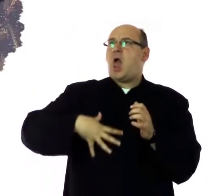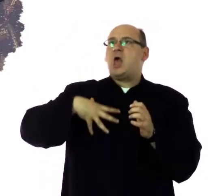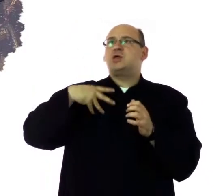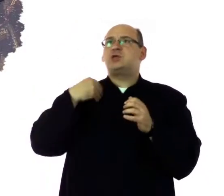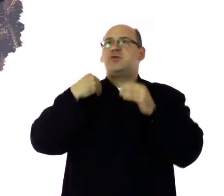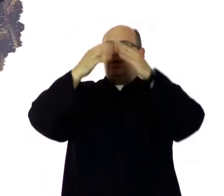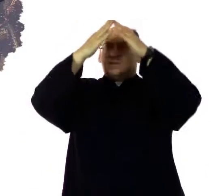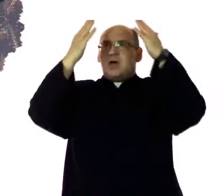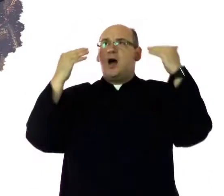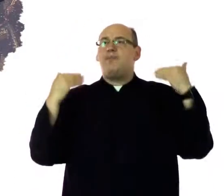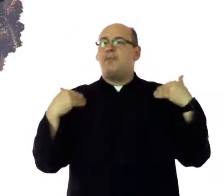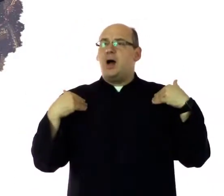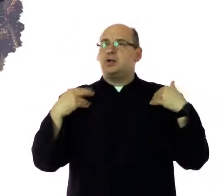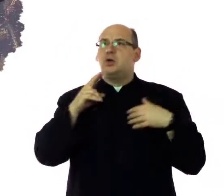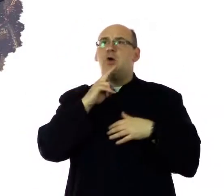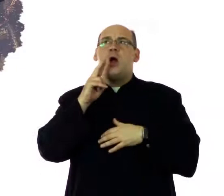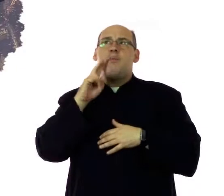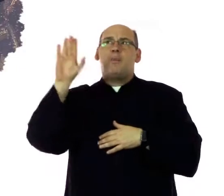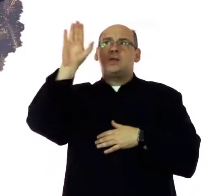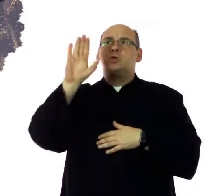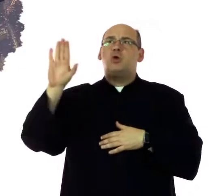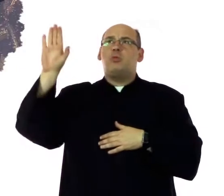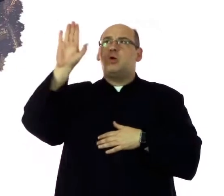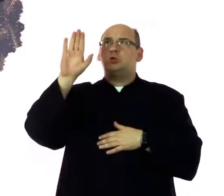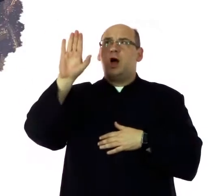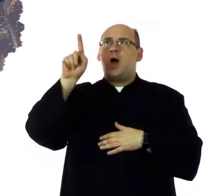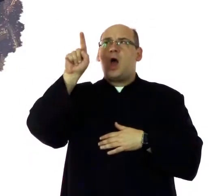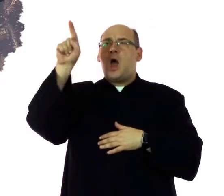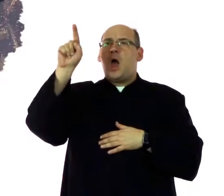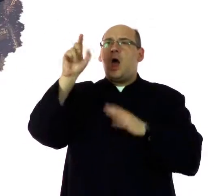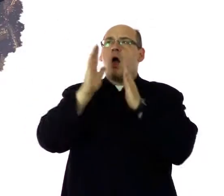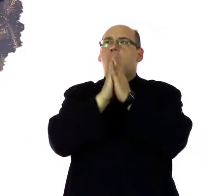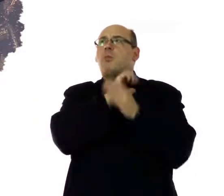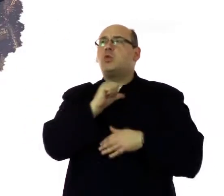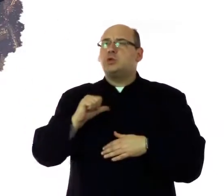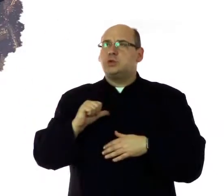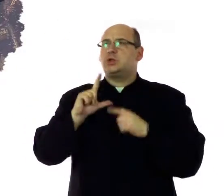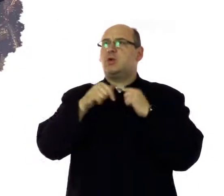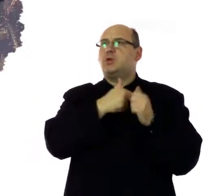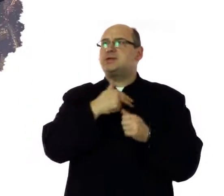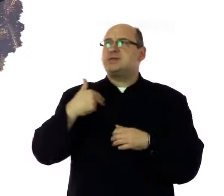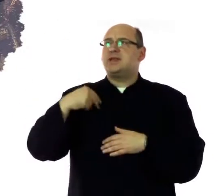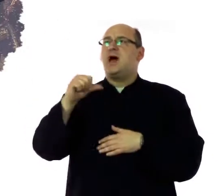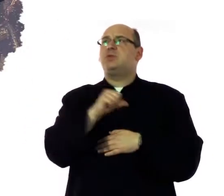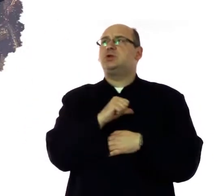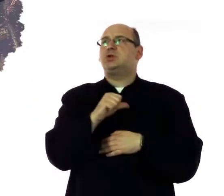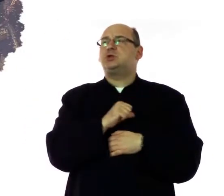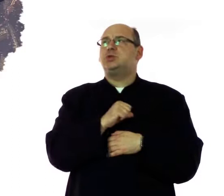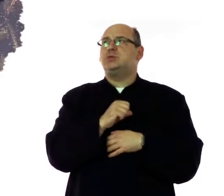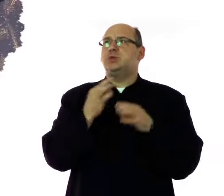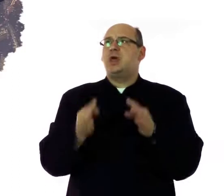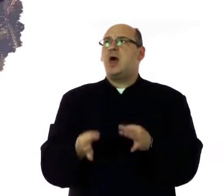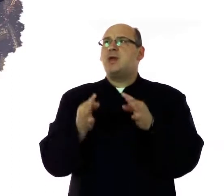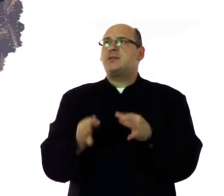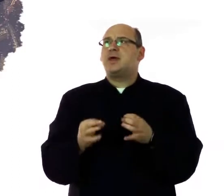Święta Mario, Matko Boża, módl się za nami